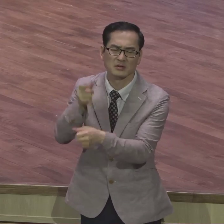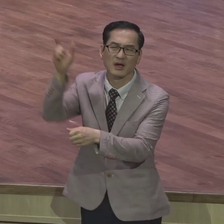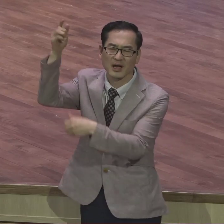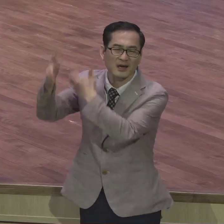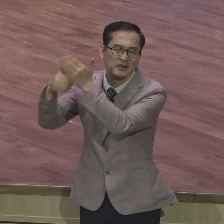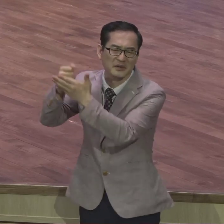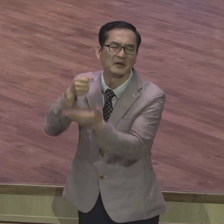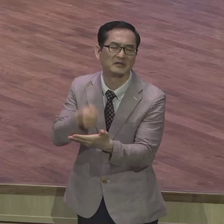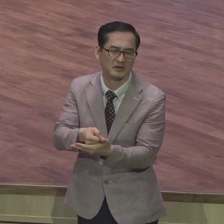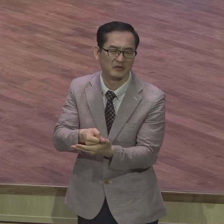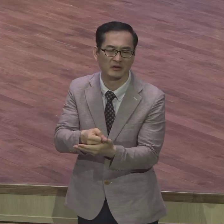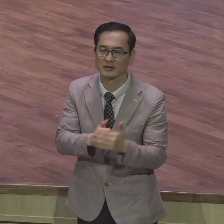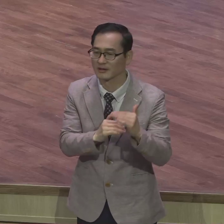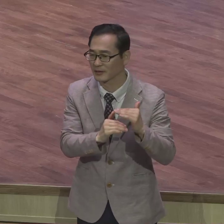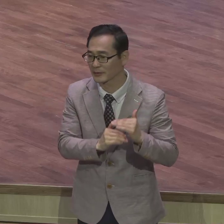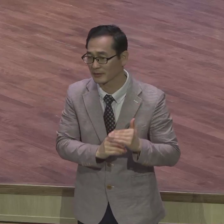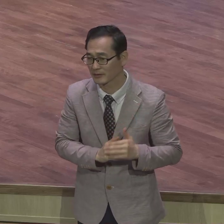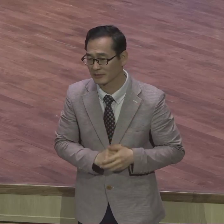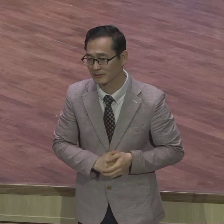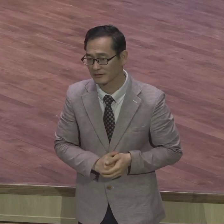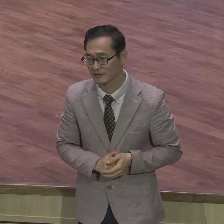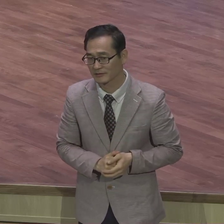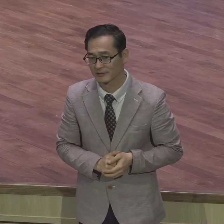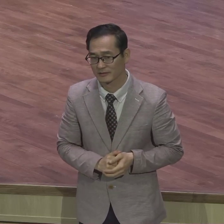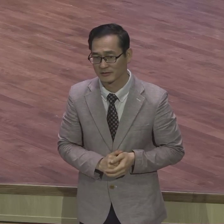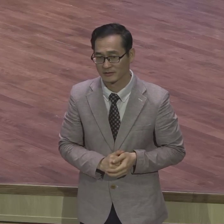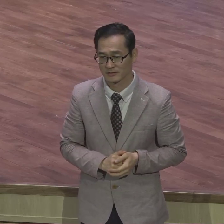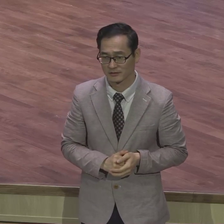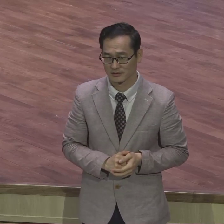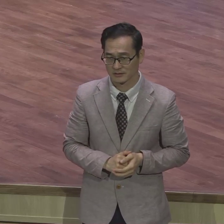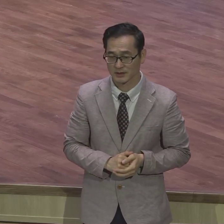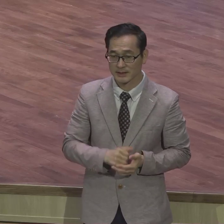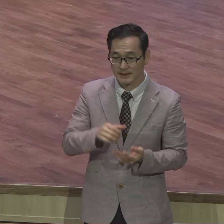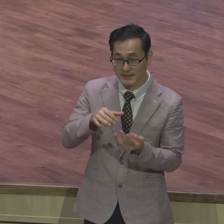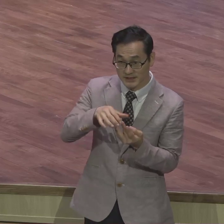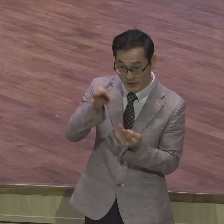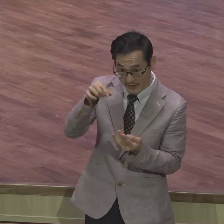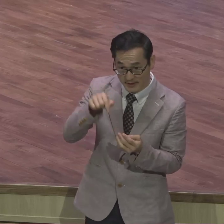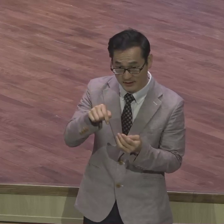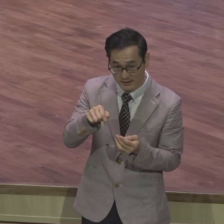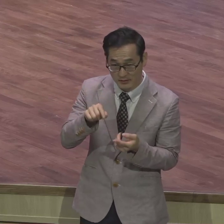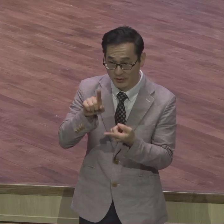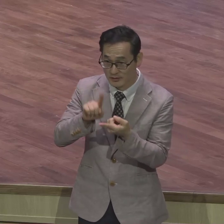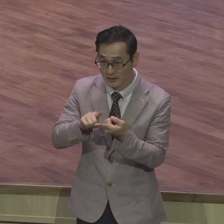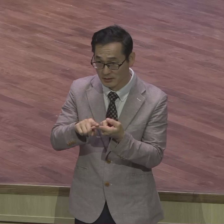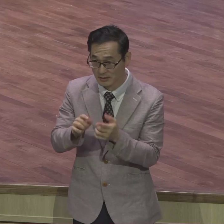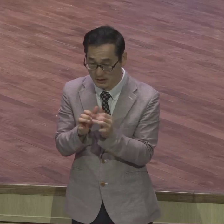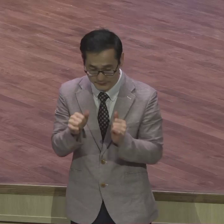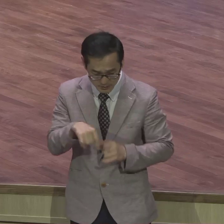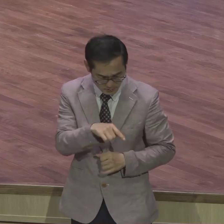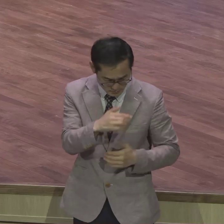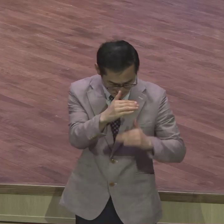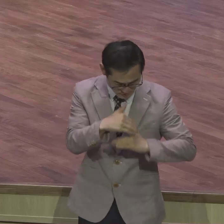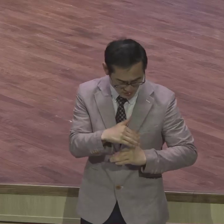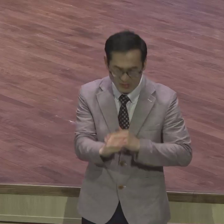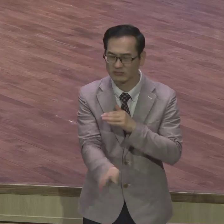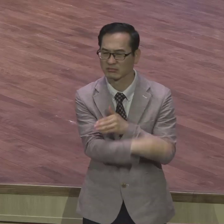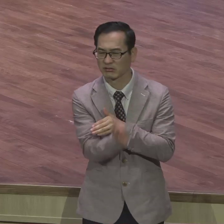이런 선택 교리를 설명하면 많은 사람들이 불평하지요 하나님은